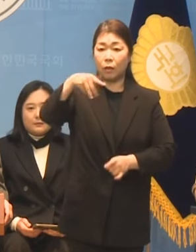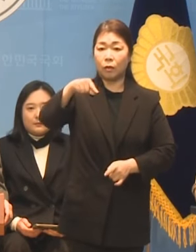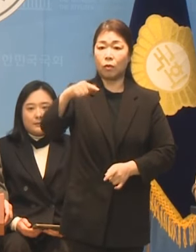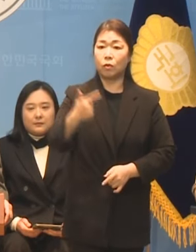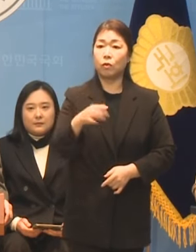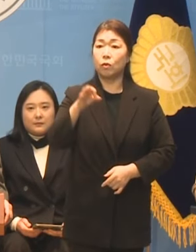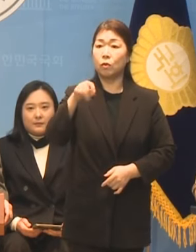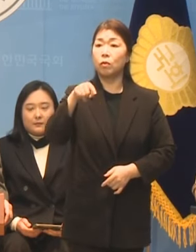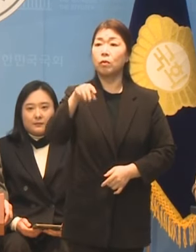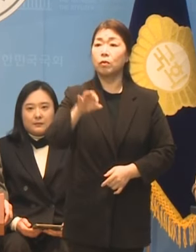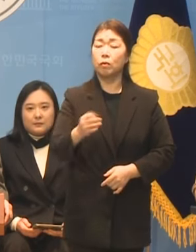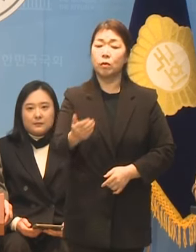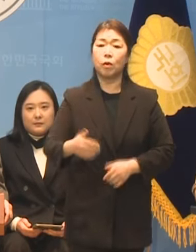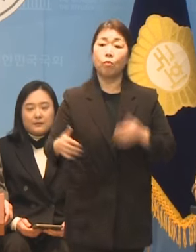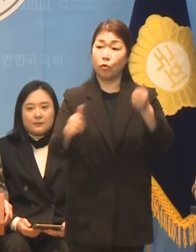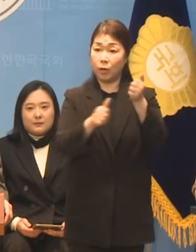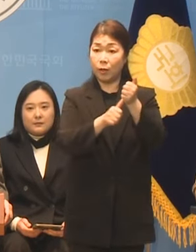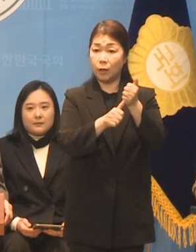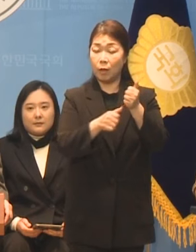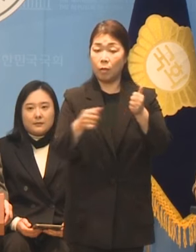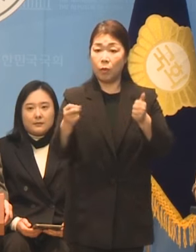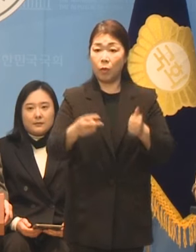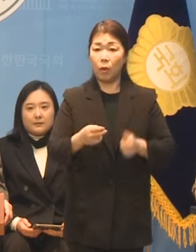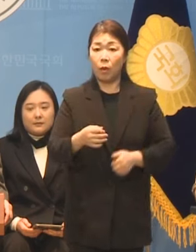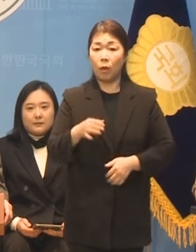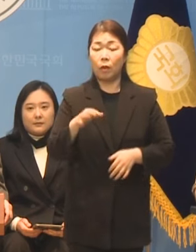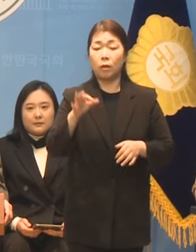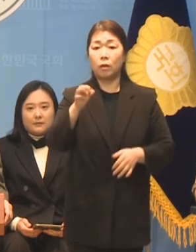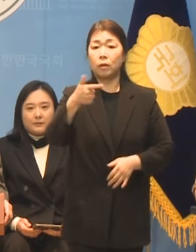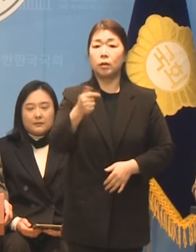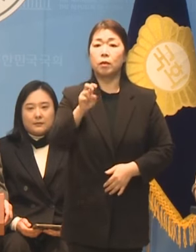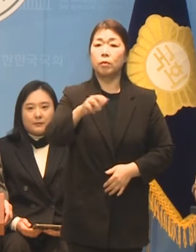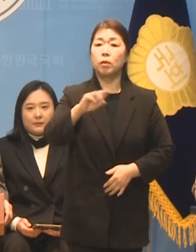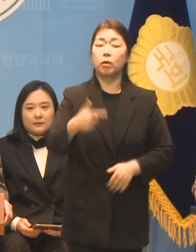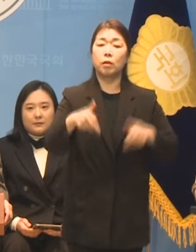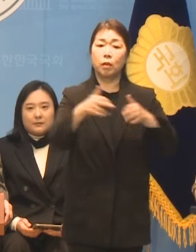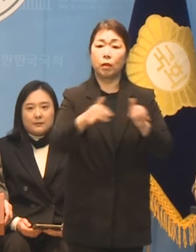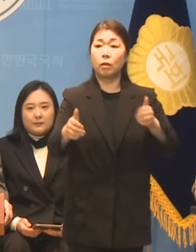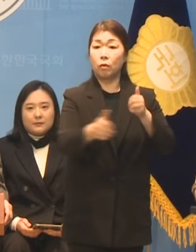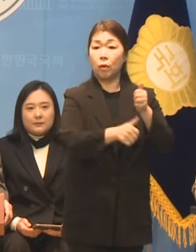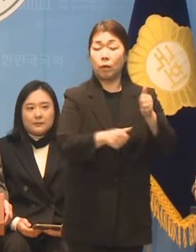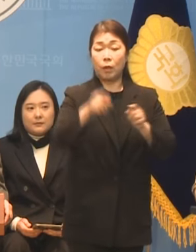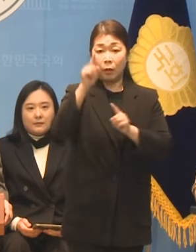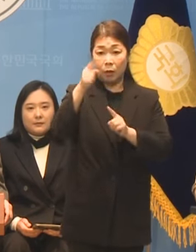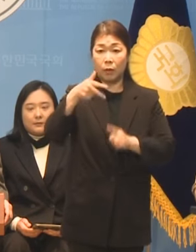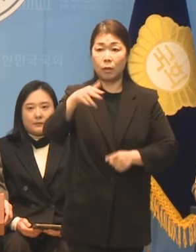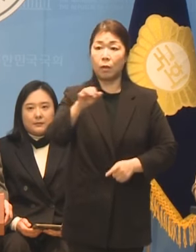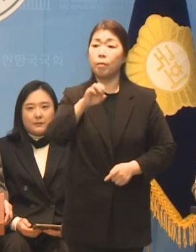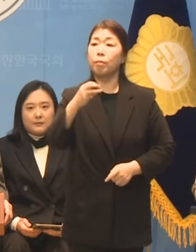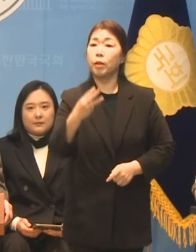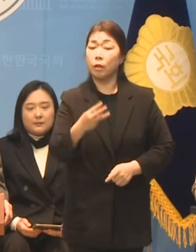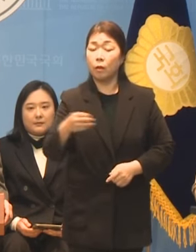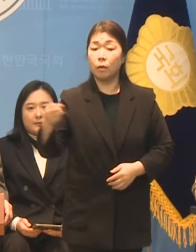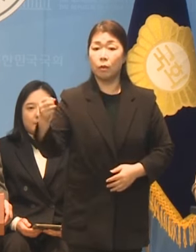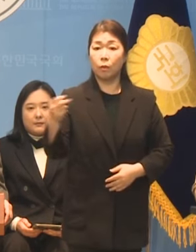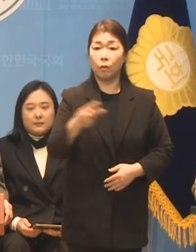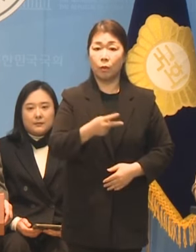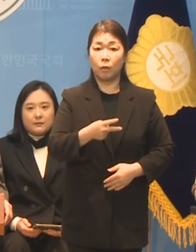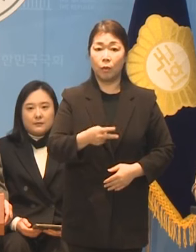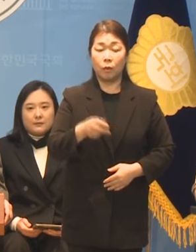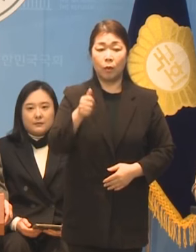부위원장님 금천구장애인위원회 이샛별 전 위원장님 또